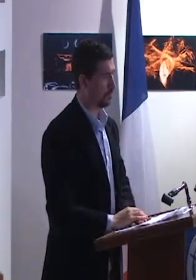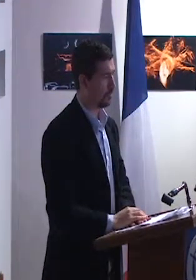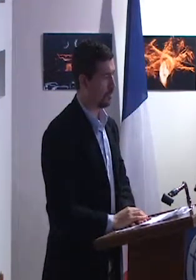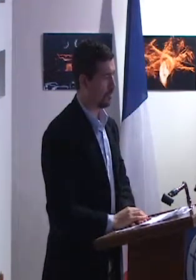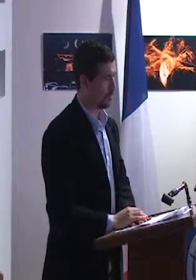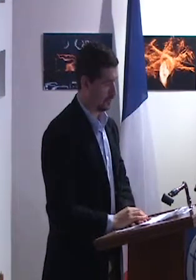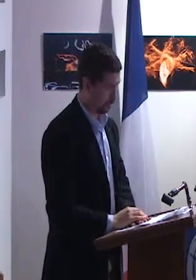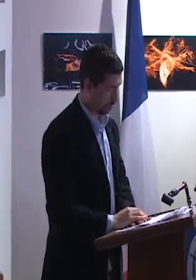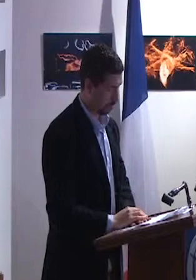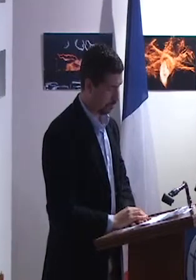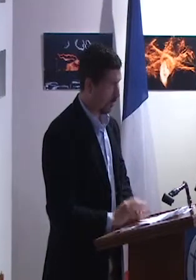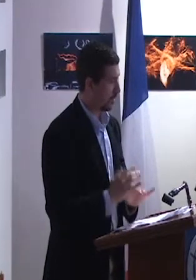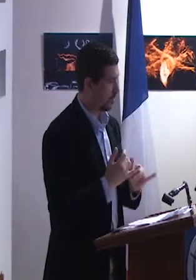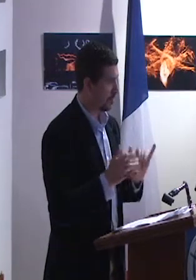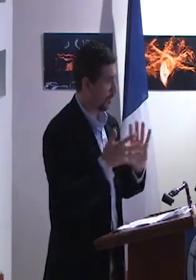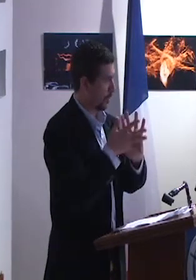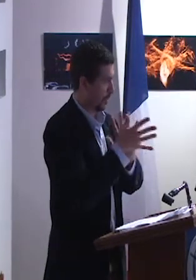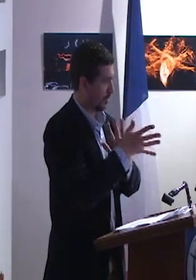soluciones.